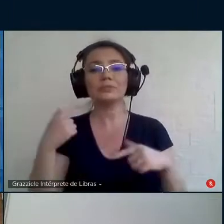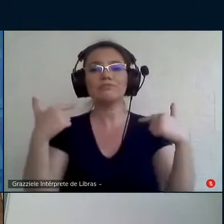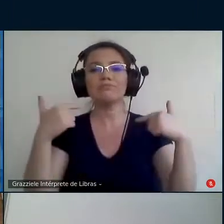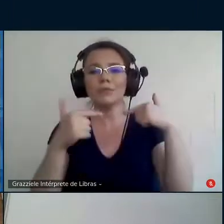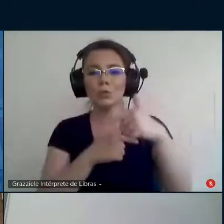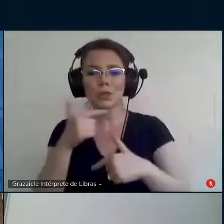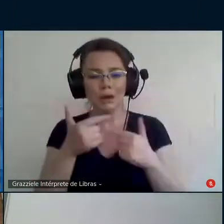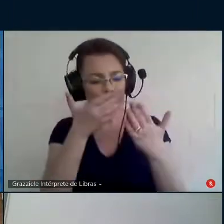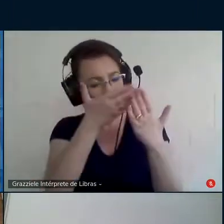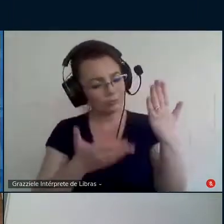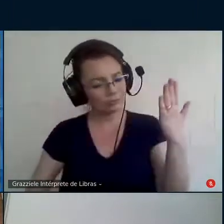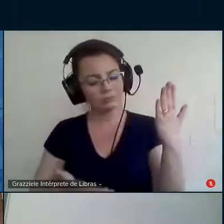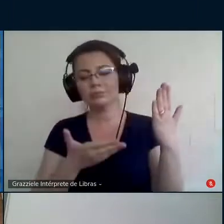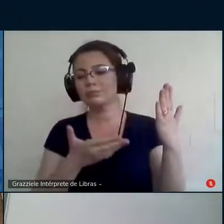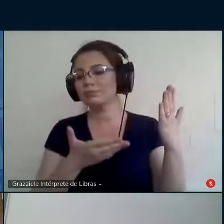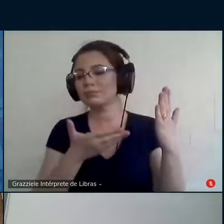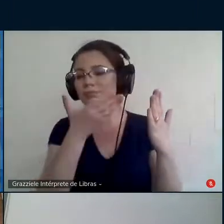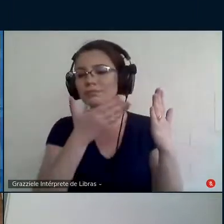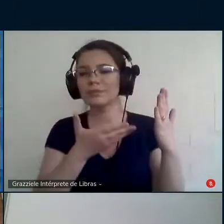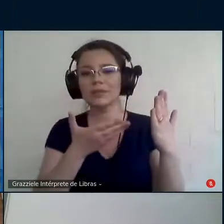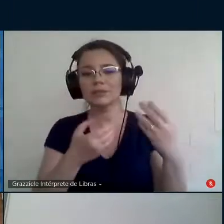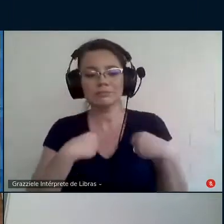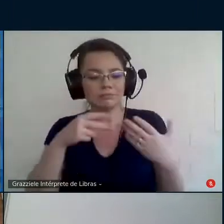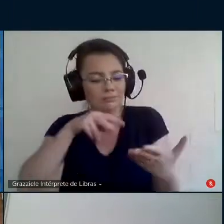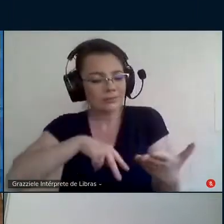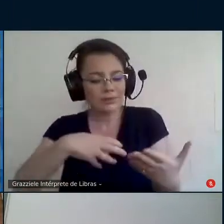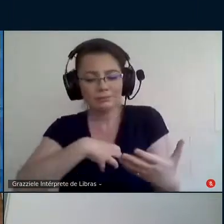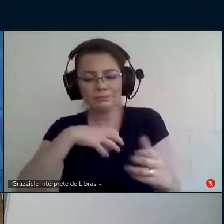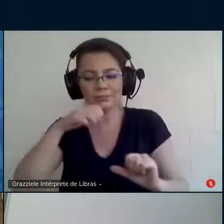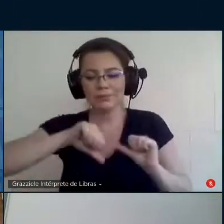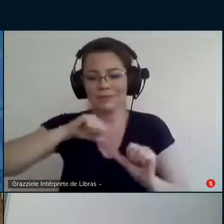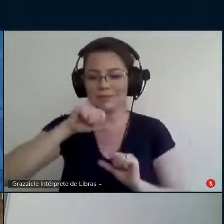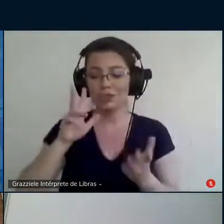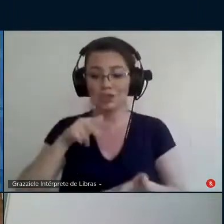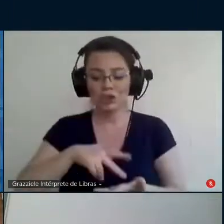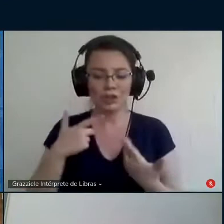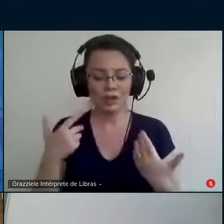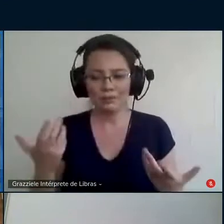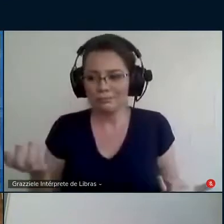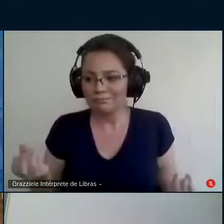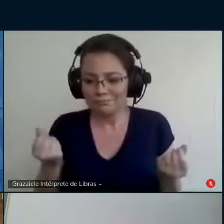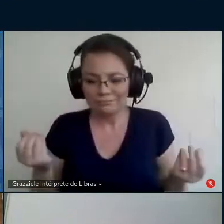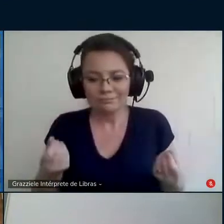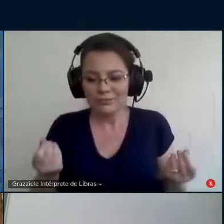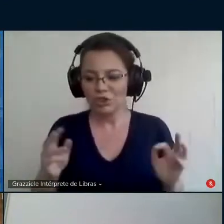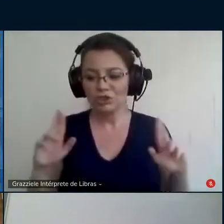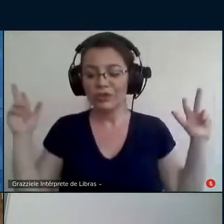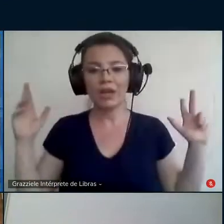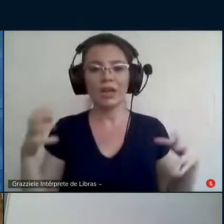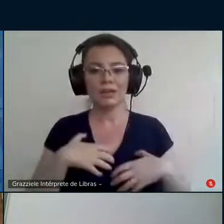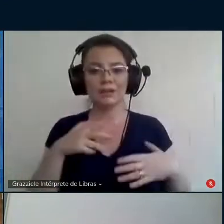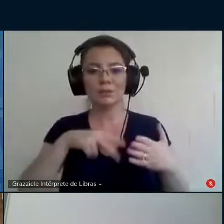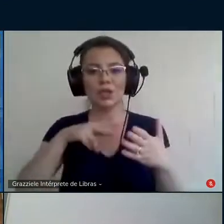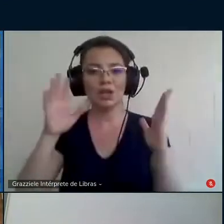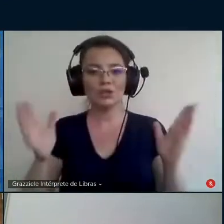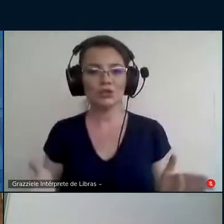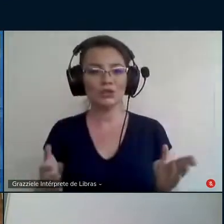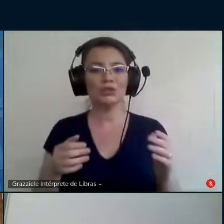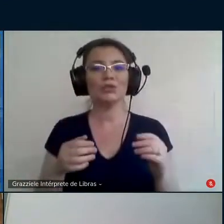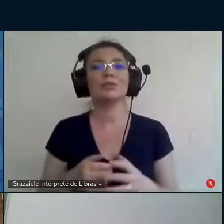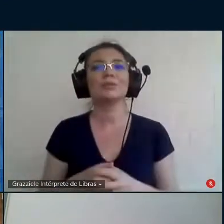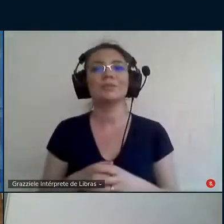que ao ler a gente se modifica, a gente chega completamente diferente no final do trabalho. Então, muito, muito, muito obrigada.